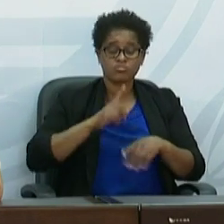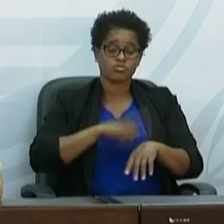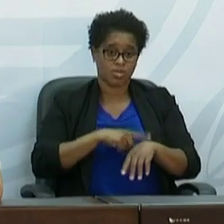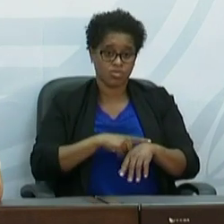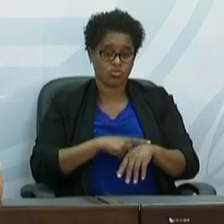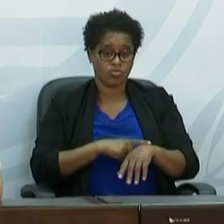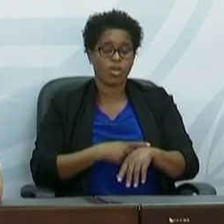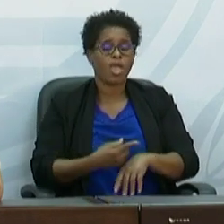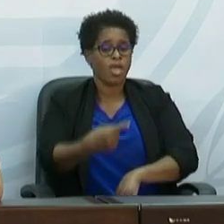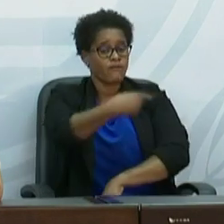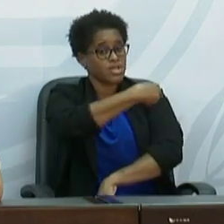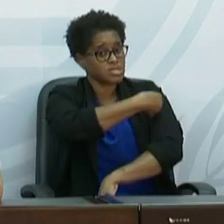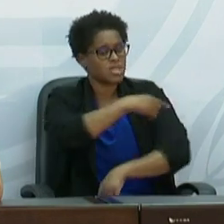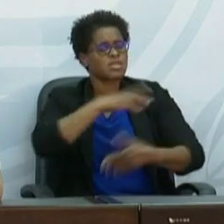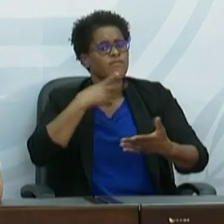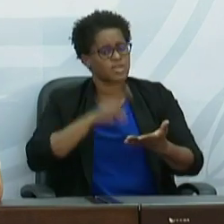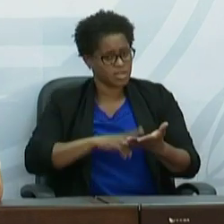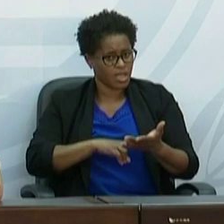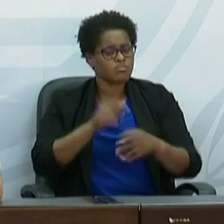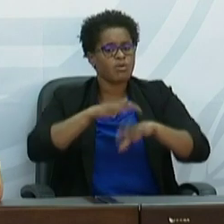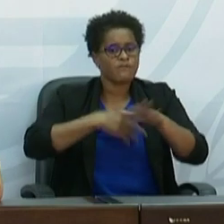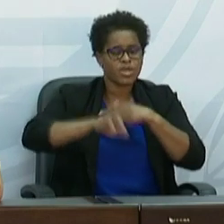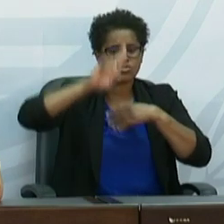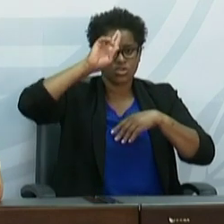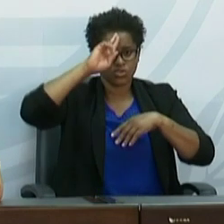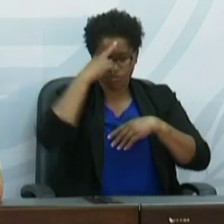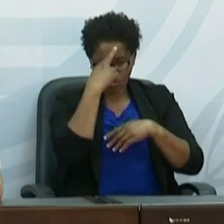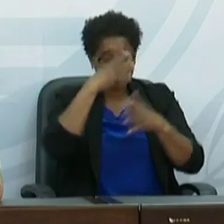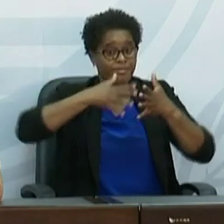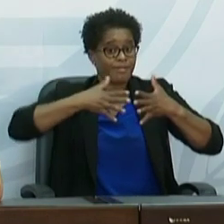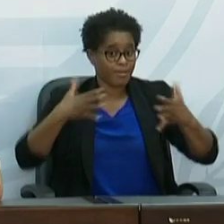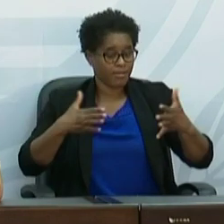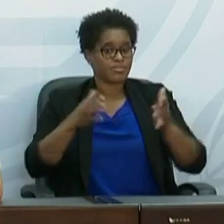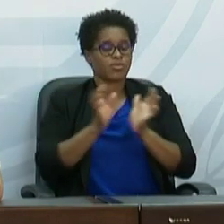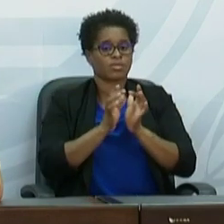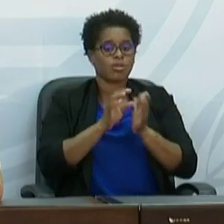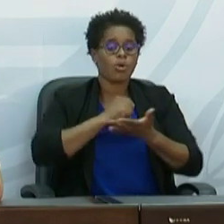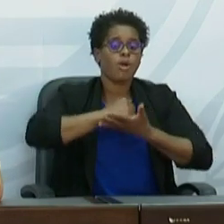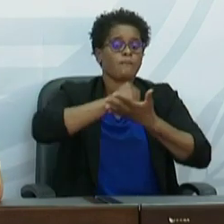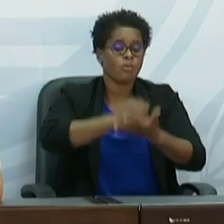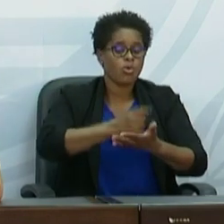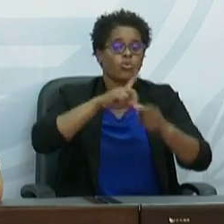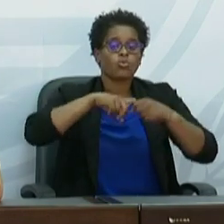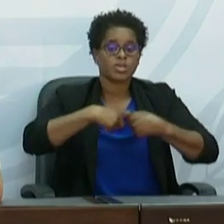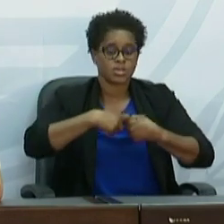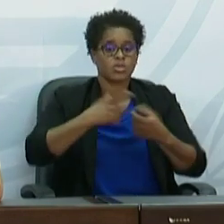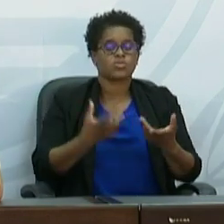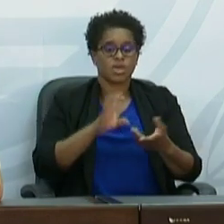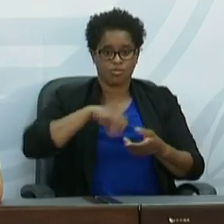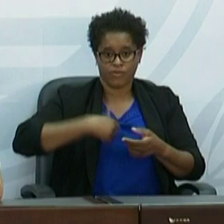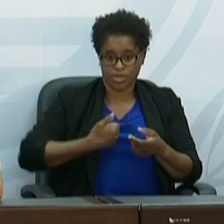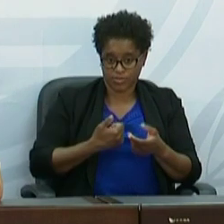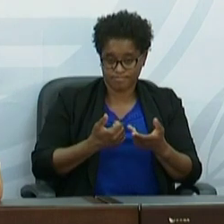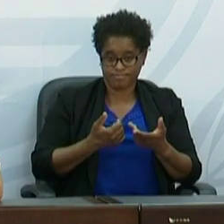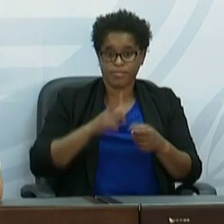E, realmente, tem-se feito um esforço enorme em contactos com o apoio também dos parceiros de Cabo Verde,